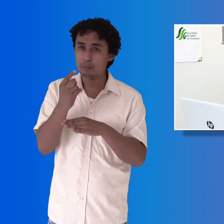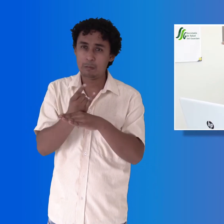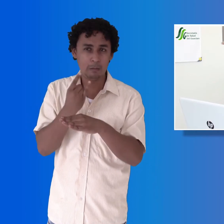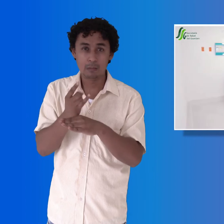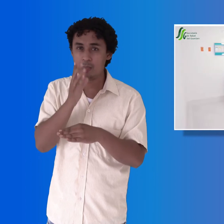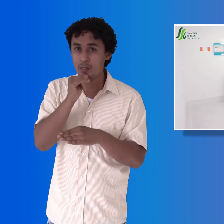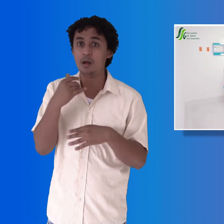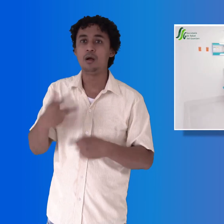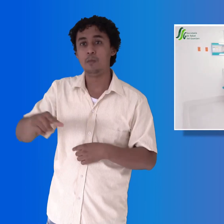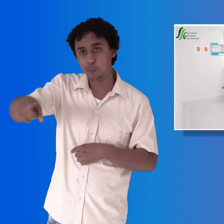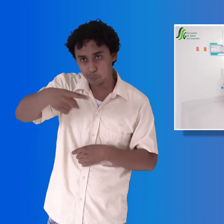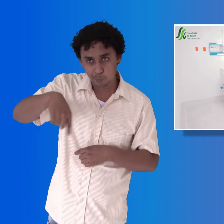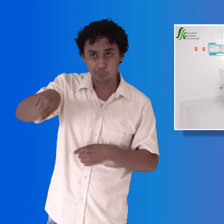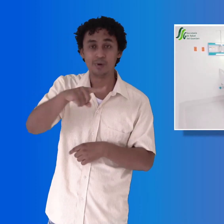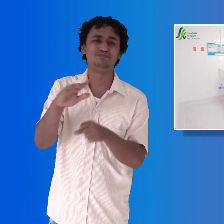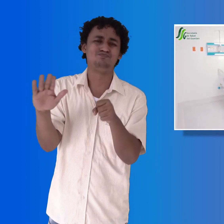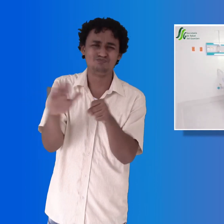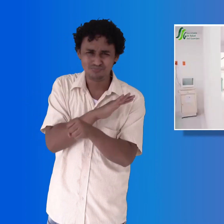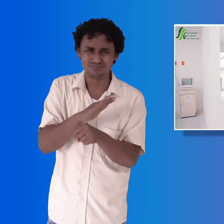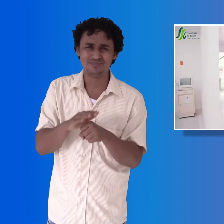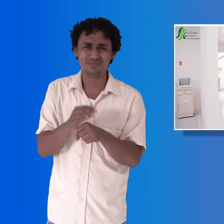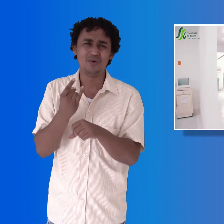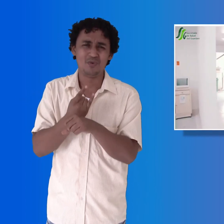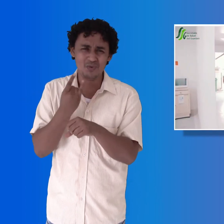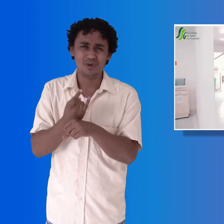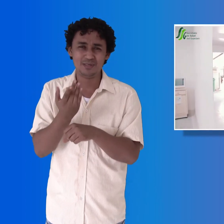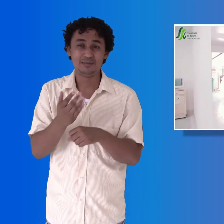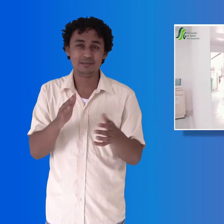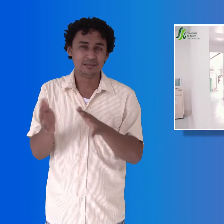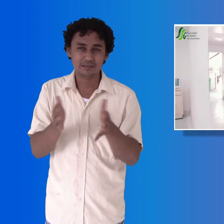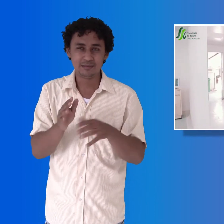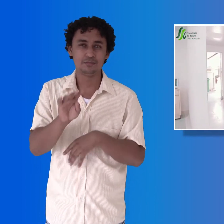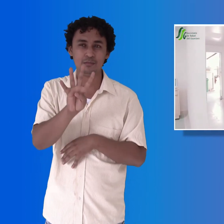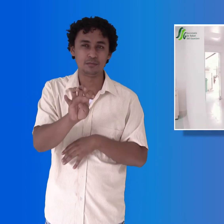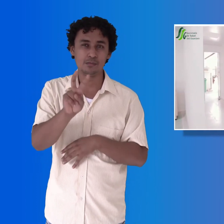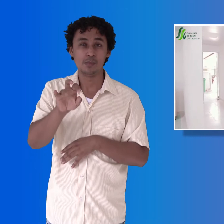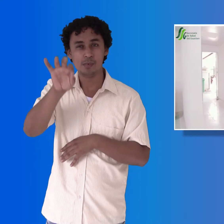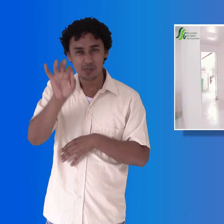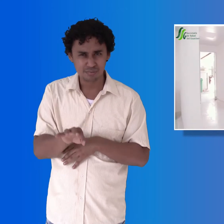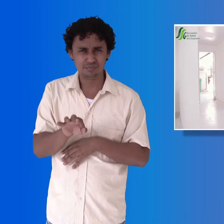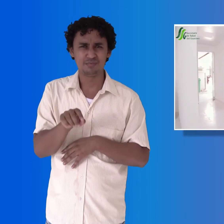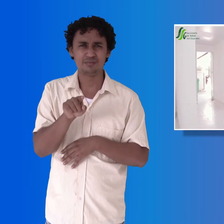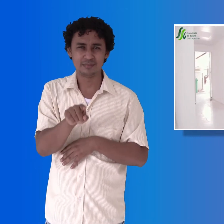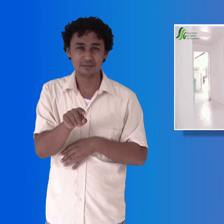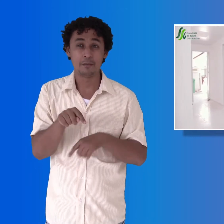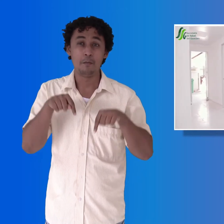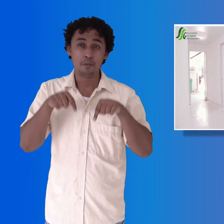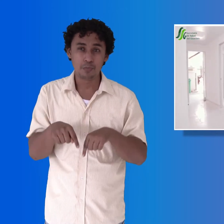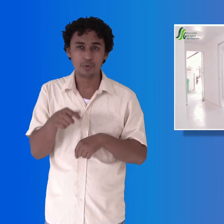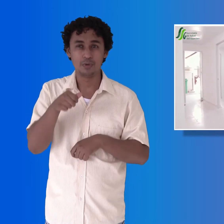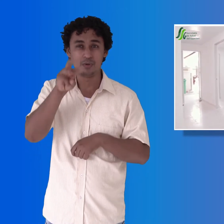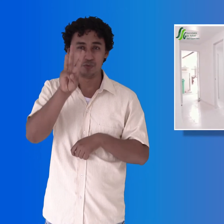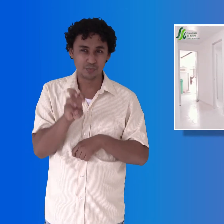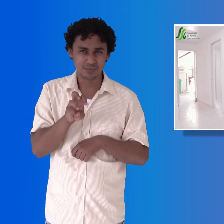estado con una ocupación entre los 90 y 92 por ciento. Al día 18 estábamos casi con un